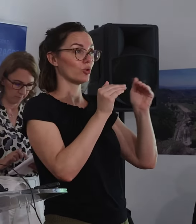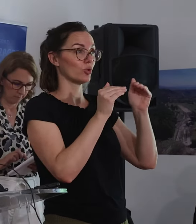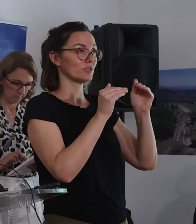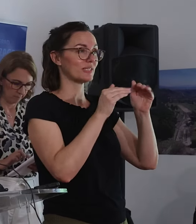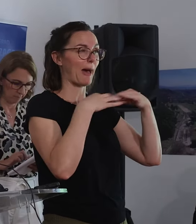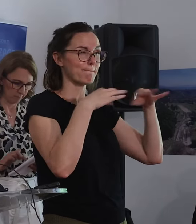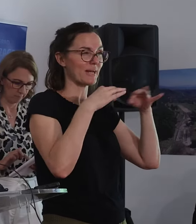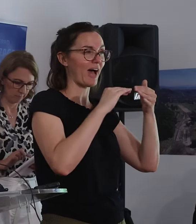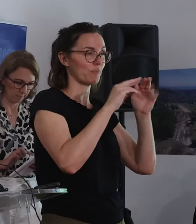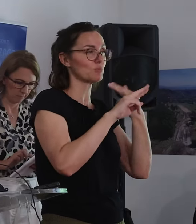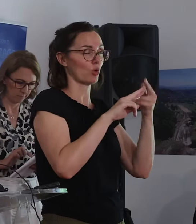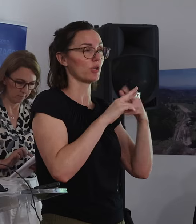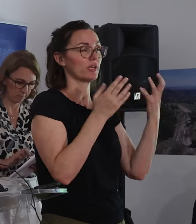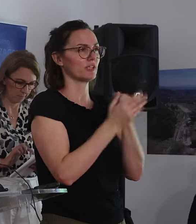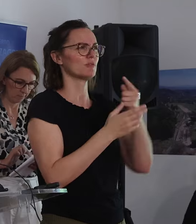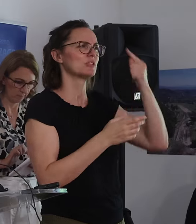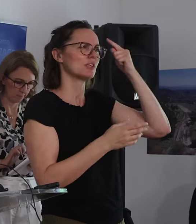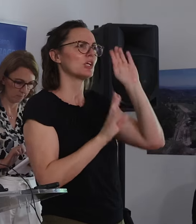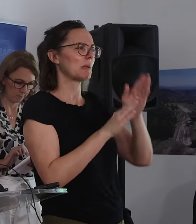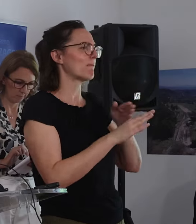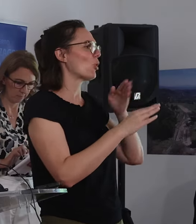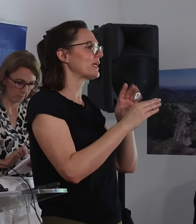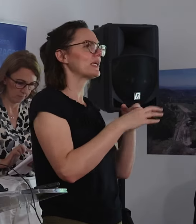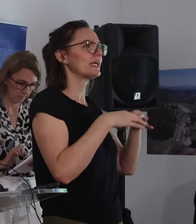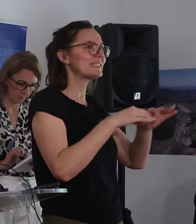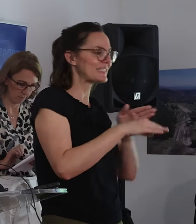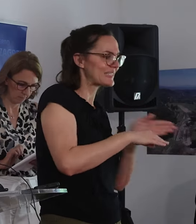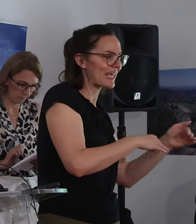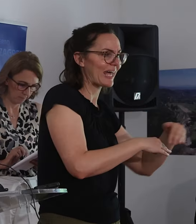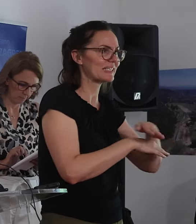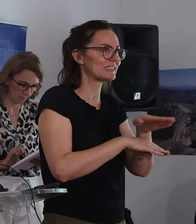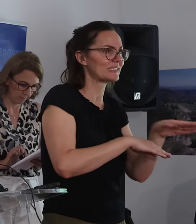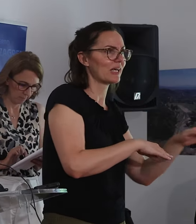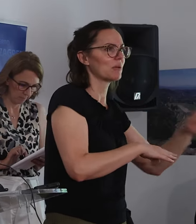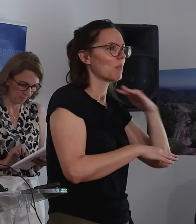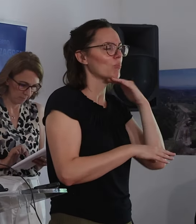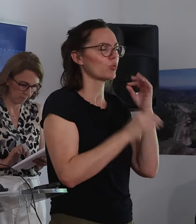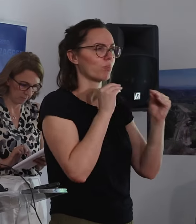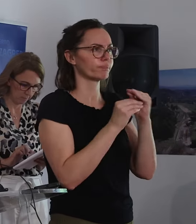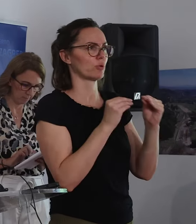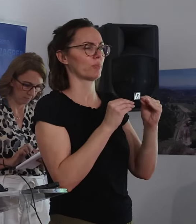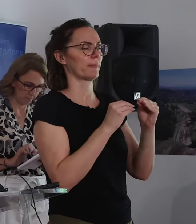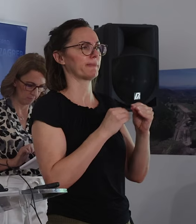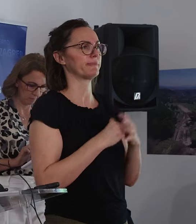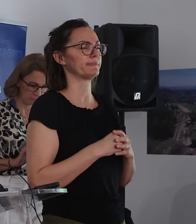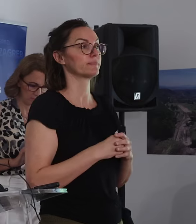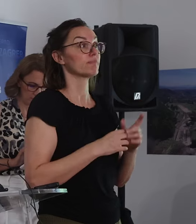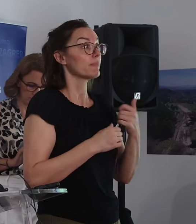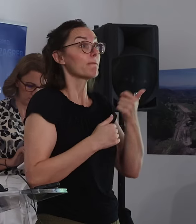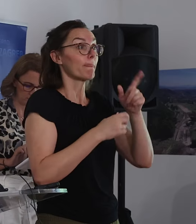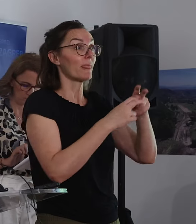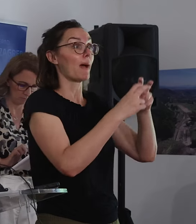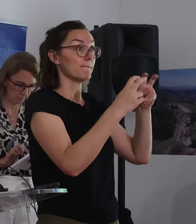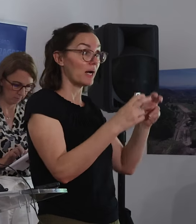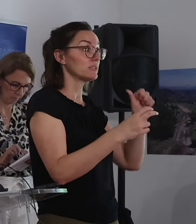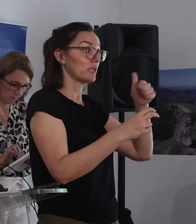dio mosta, znači ali znate da imamo i pristupne ceste i ove prijelazne naprave i tako dalje, tako da, ali za sami dio